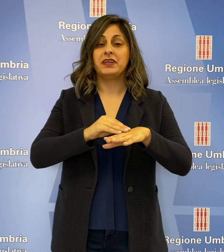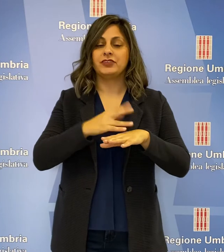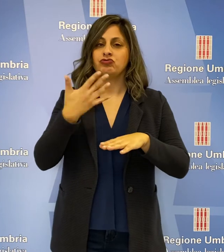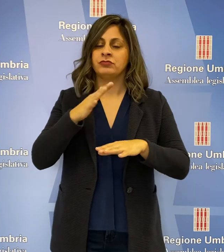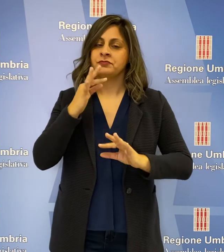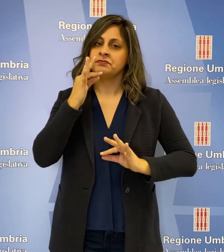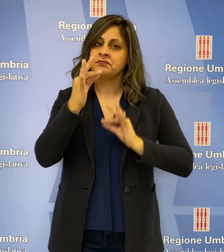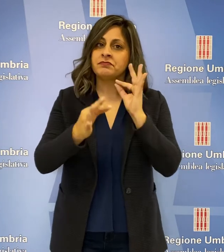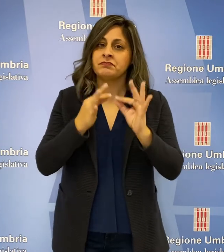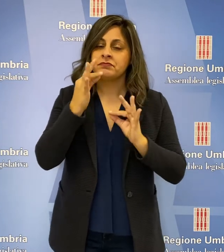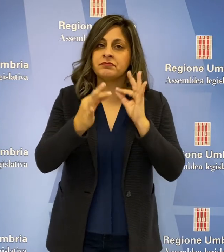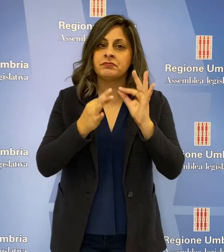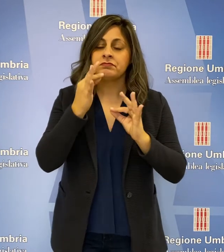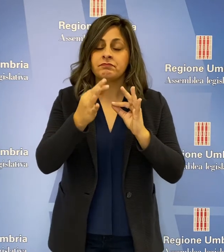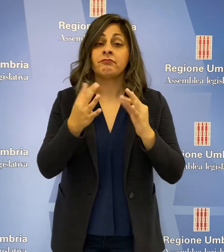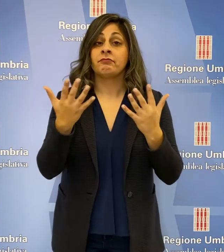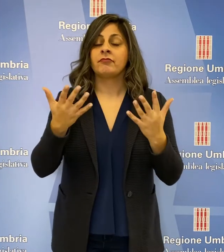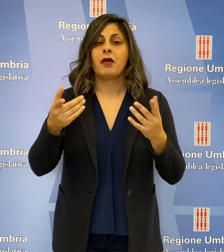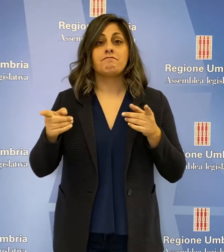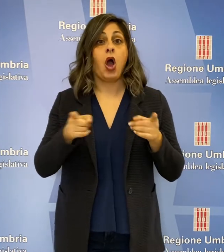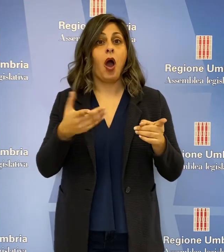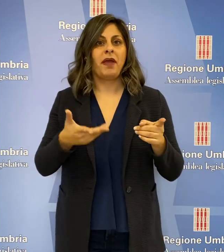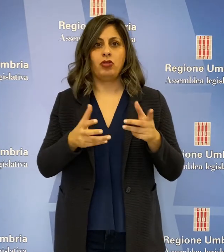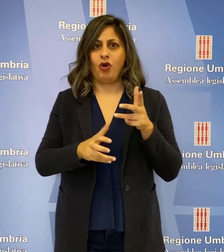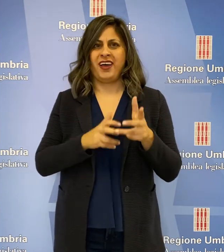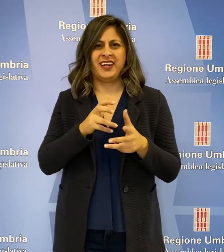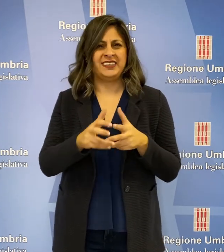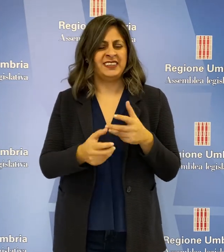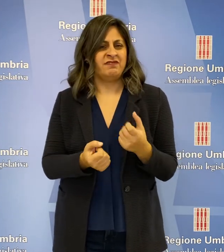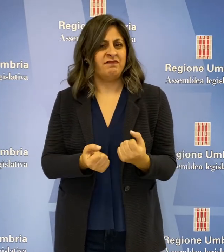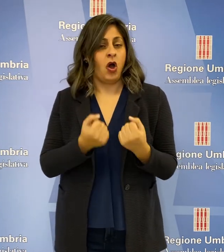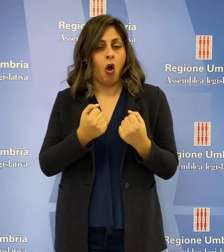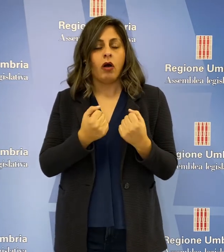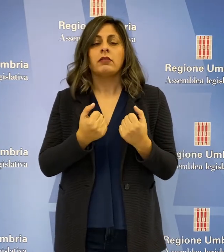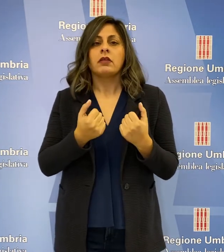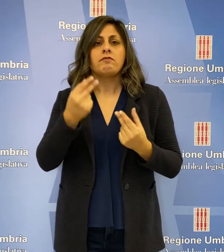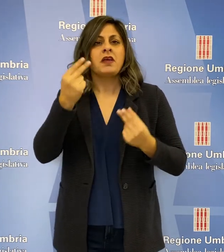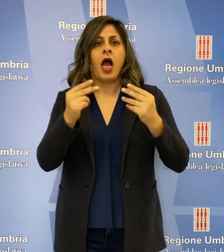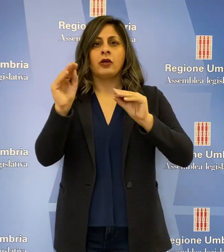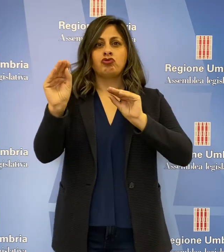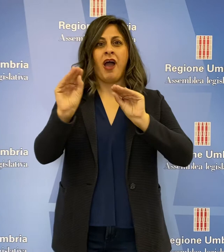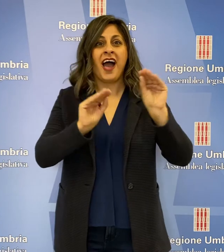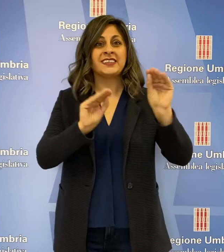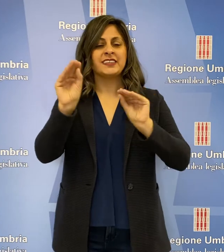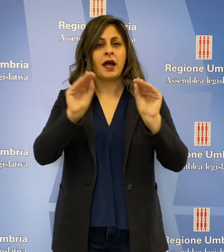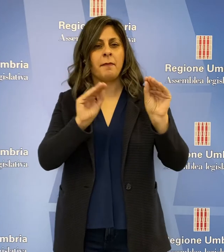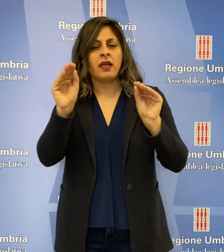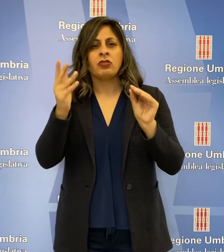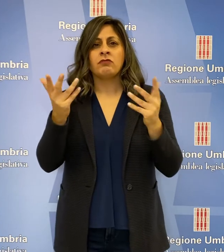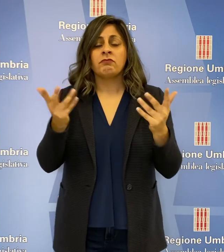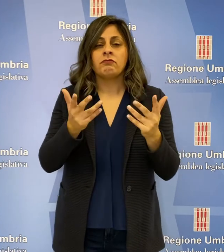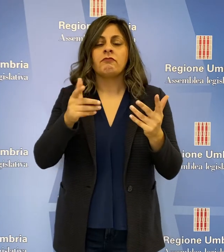Agabiti ha spiegato come, pur in un momento di forte crisi, l'assestamento punta su